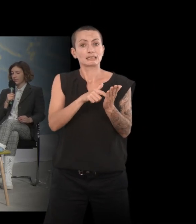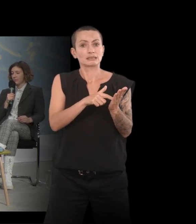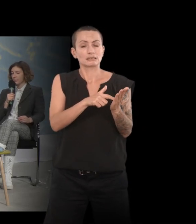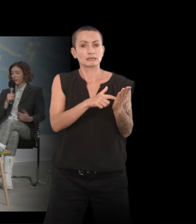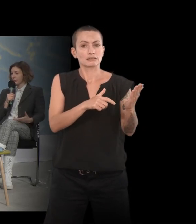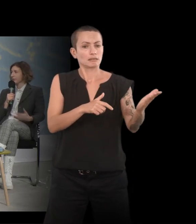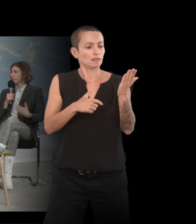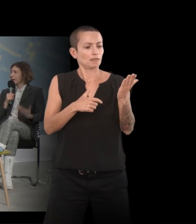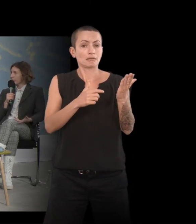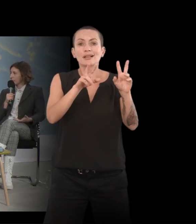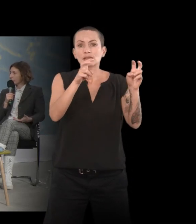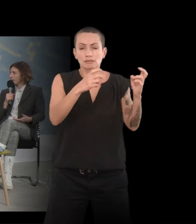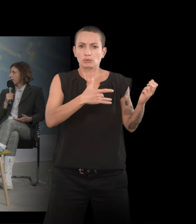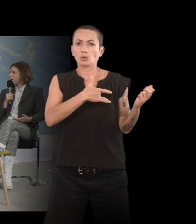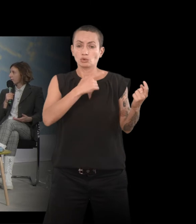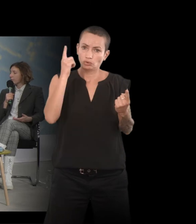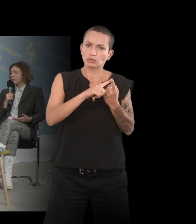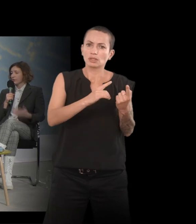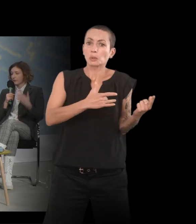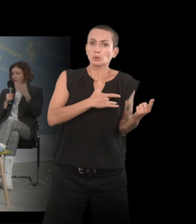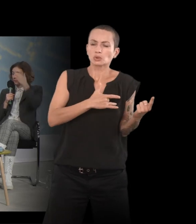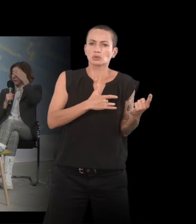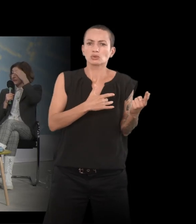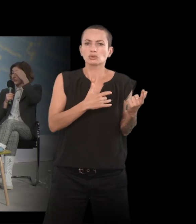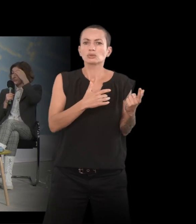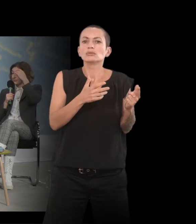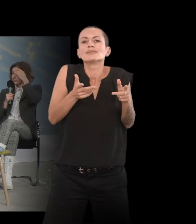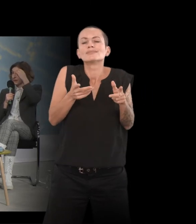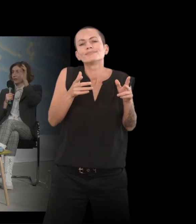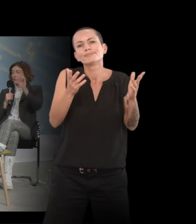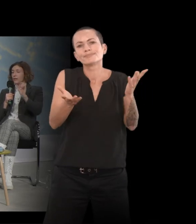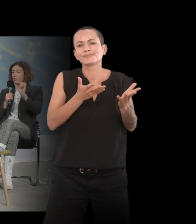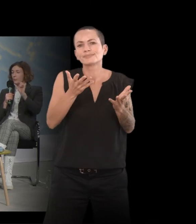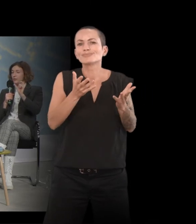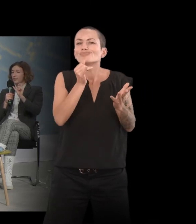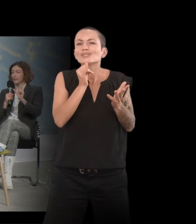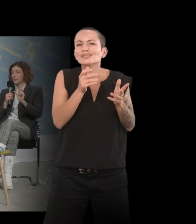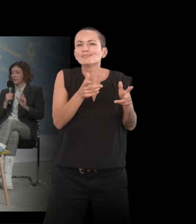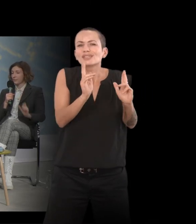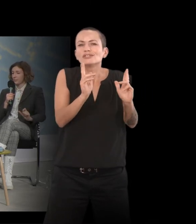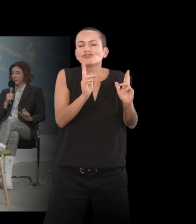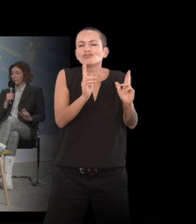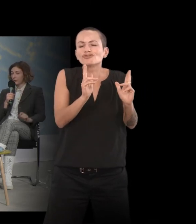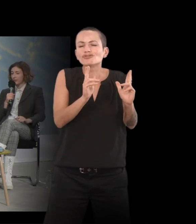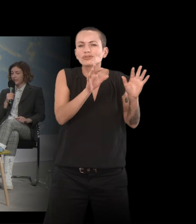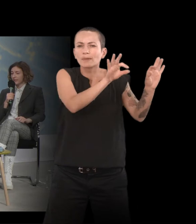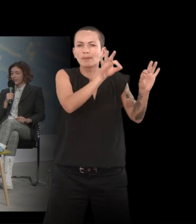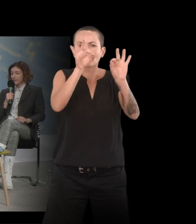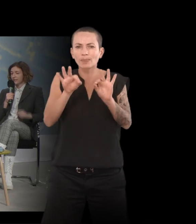déjà par rapport à son titre, par rapport au sujet. L'extrait... Enfin, le petit passage dans mon livre qui